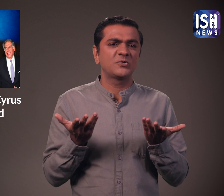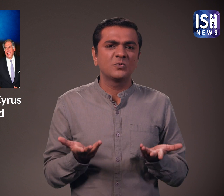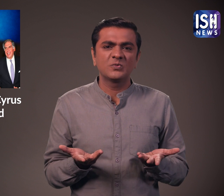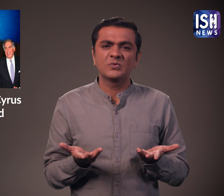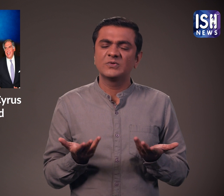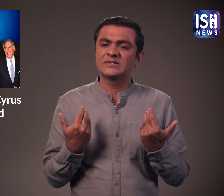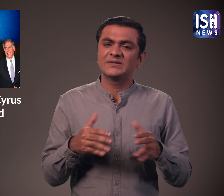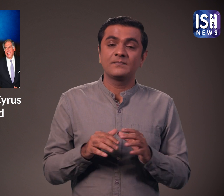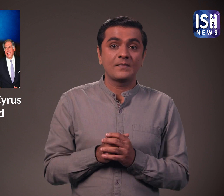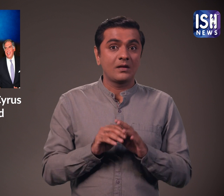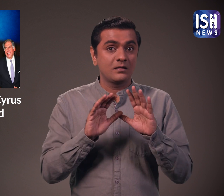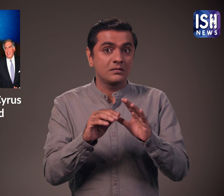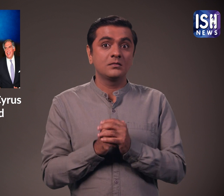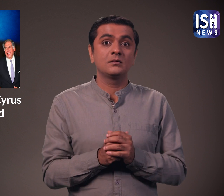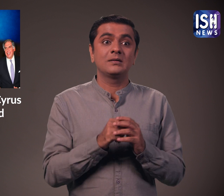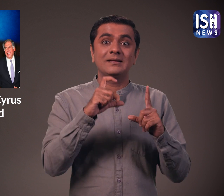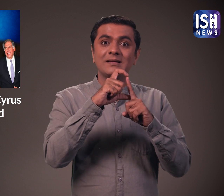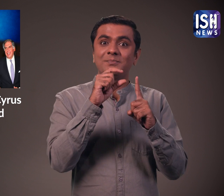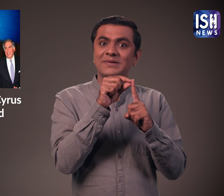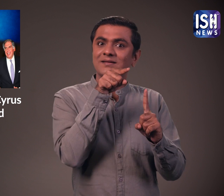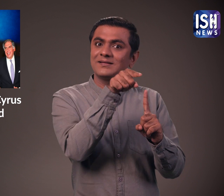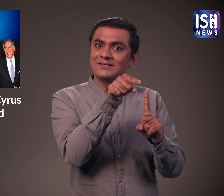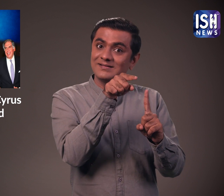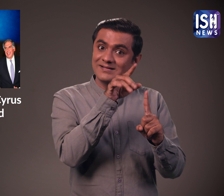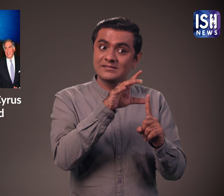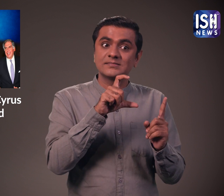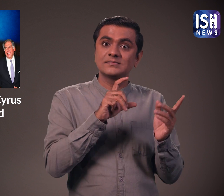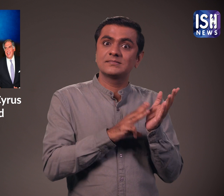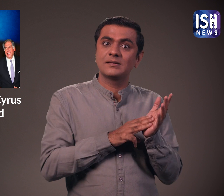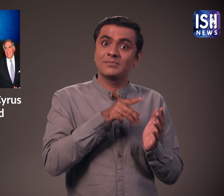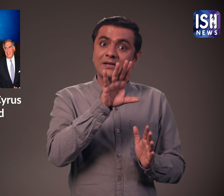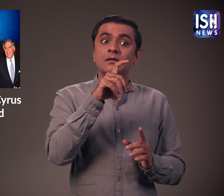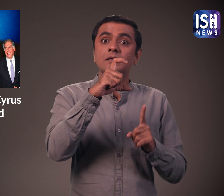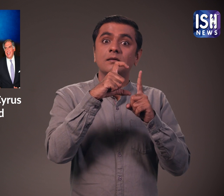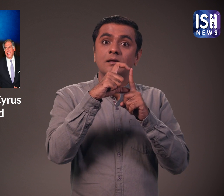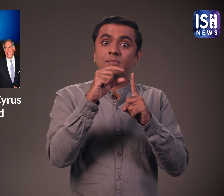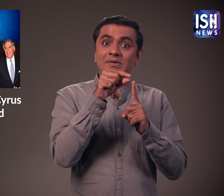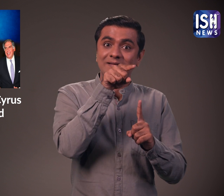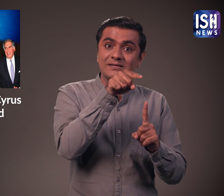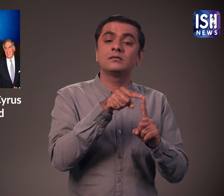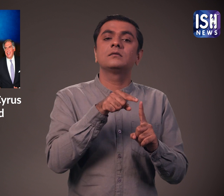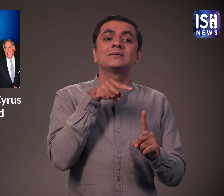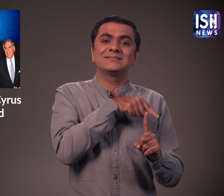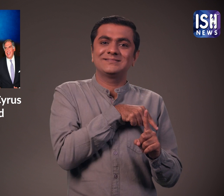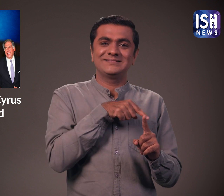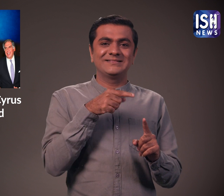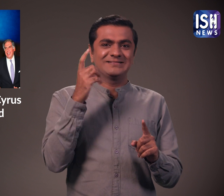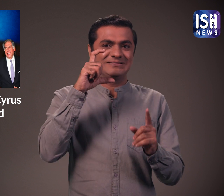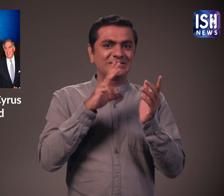गई। डेरियस पंडोले टाटा समुओं में शामिल थे। और उन्होंने